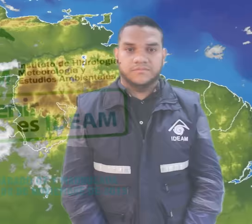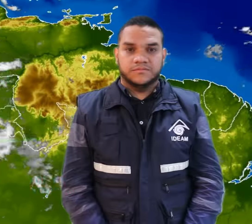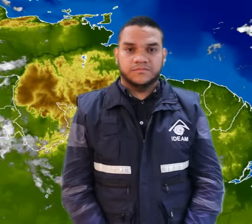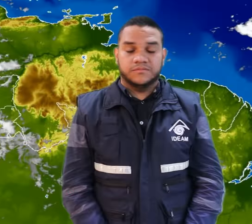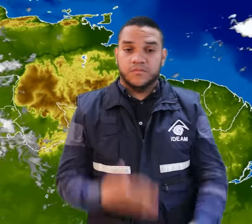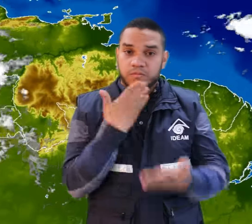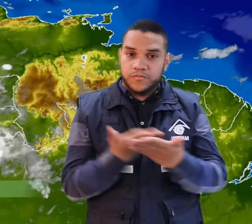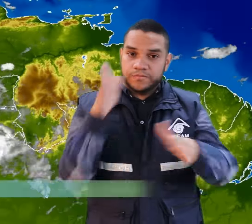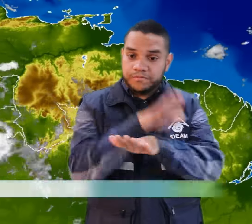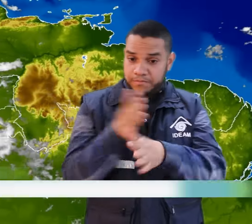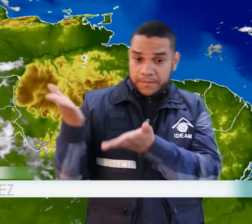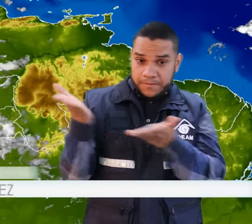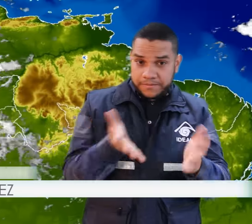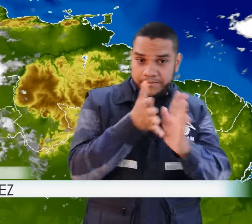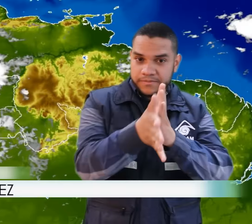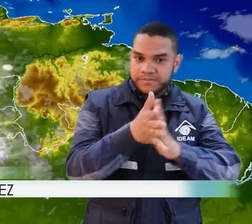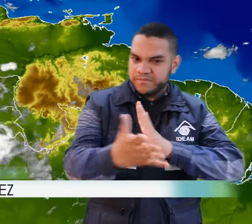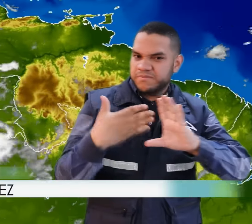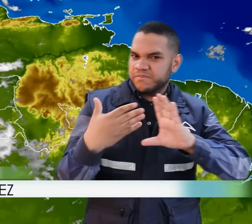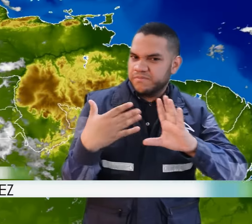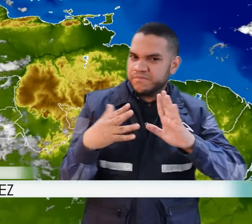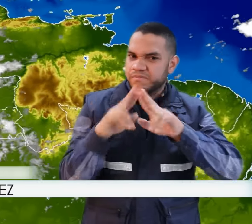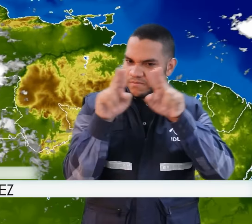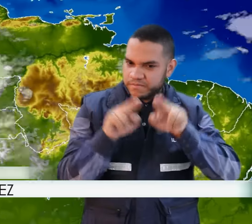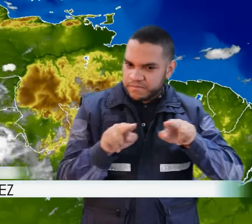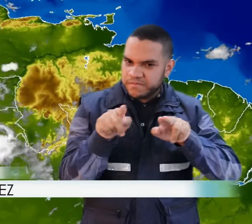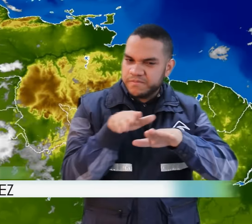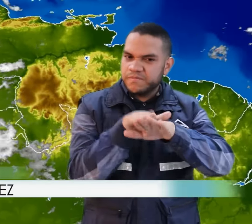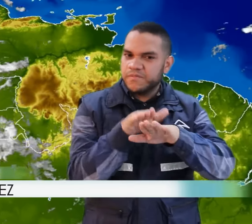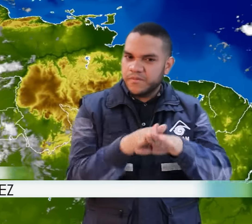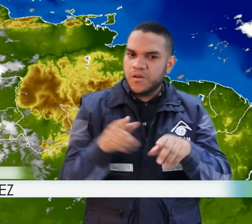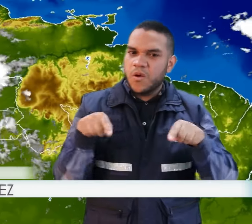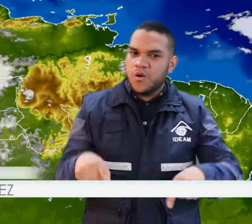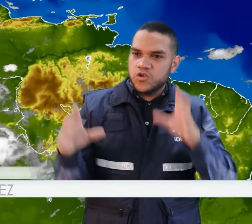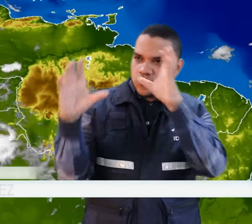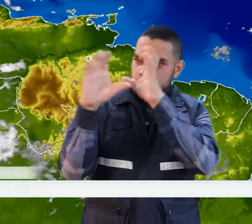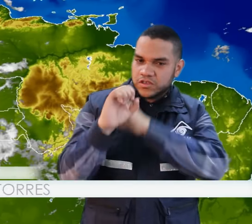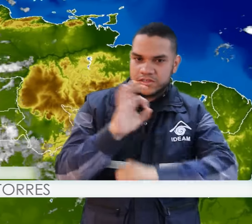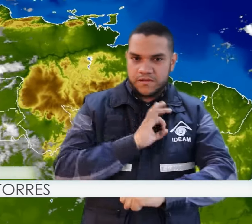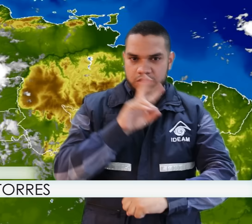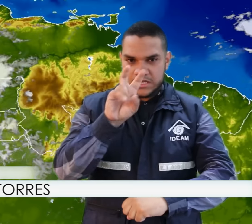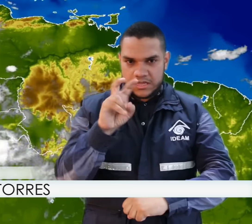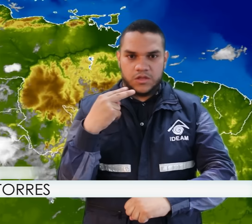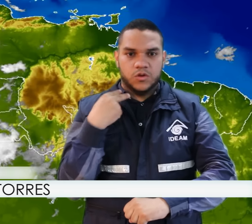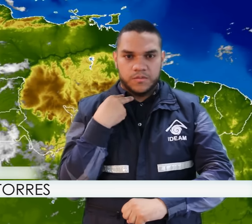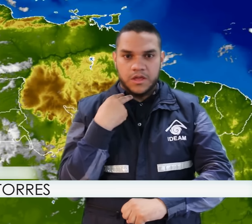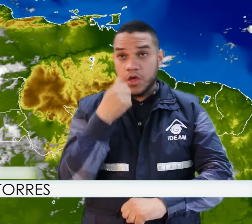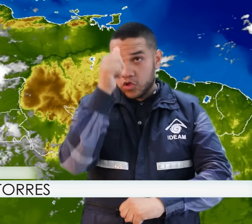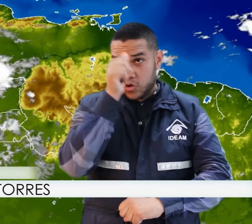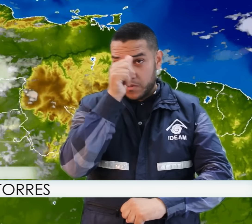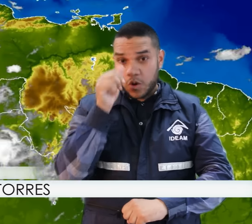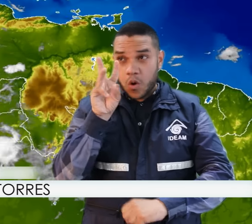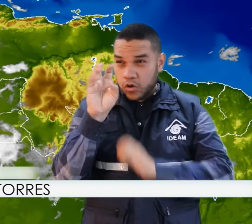Muy buenas tardes, bienvenidos al pronóstico virtual del estado del tiempo para la noche de hoy, sábado 7 de noviembre y madrugada de domingo 8.